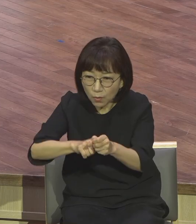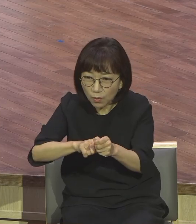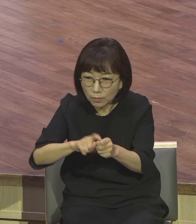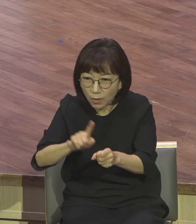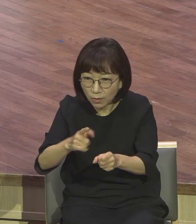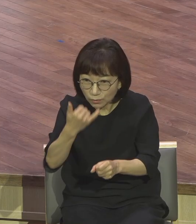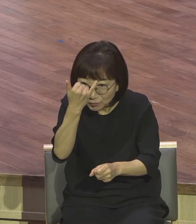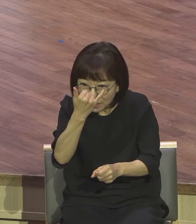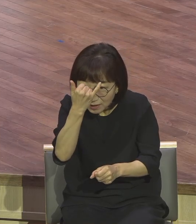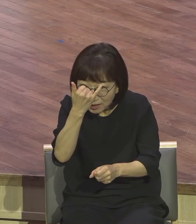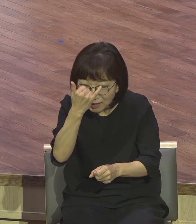다른 종교들이 다 있는 거예요.